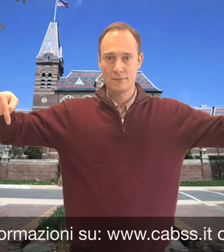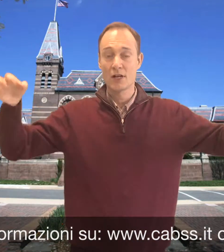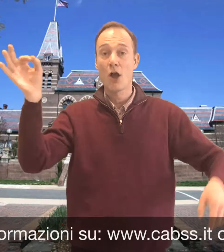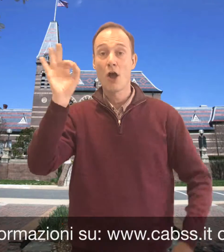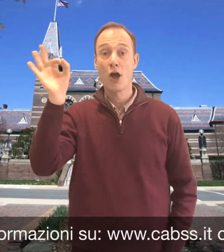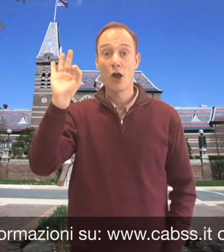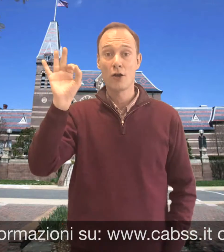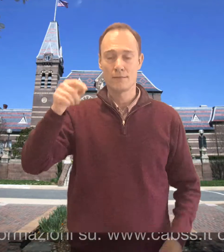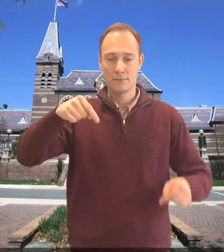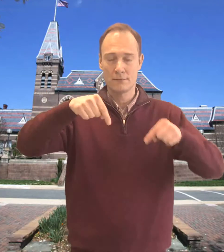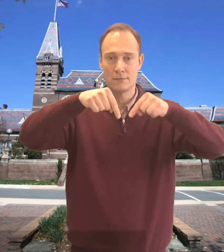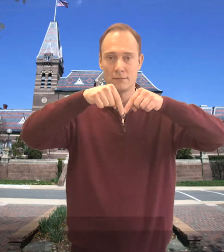.it.